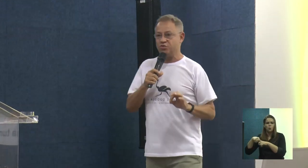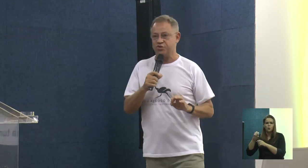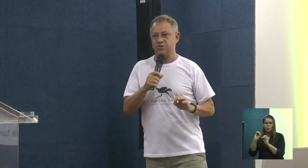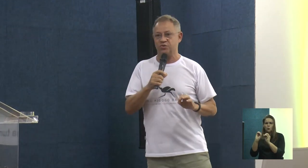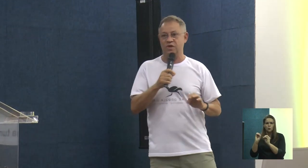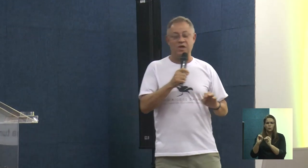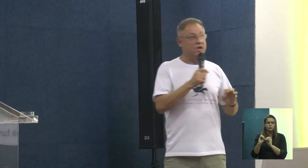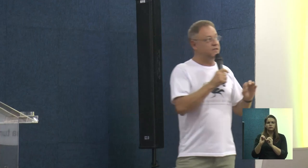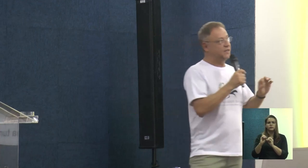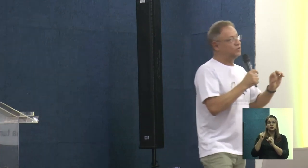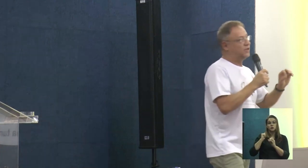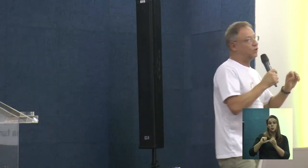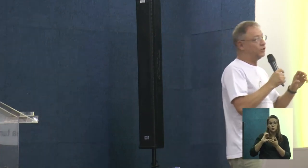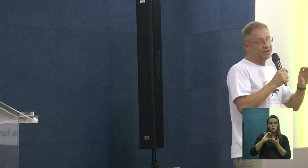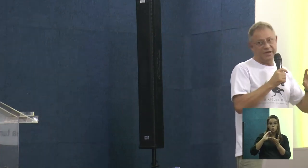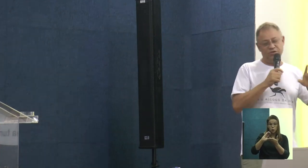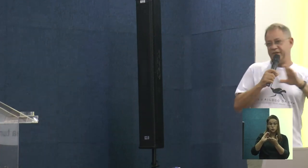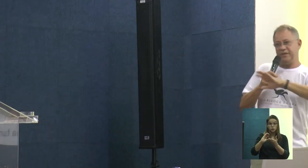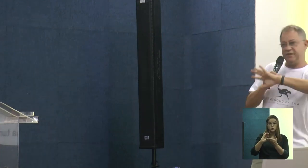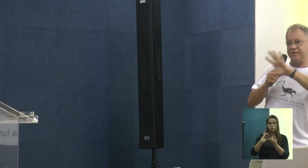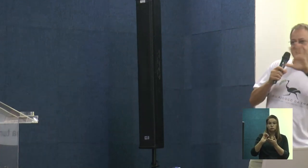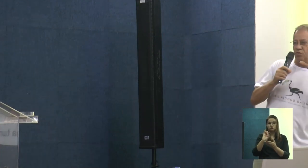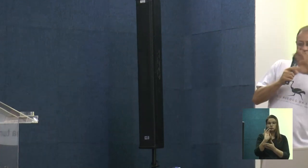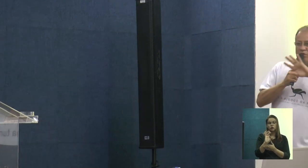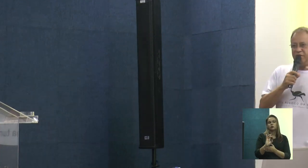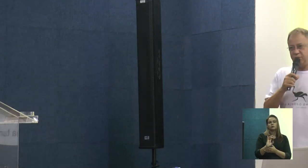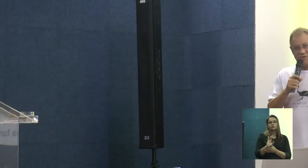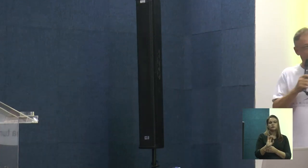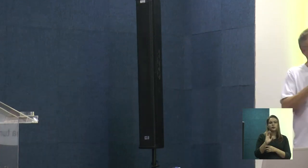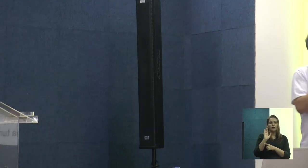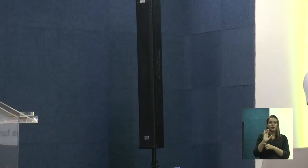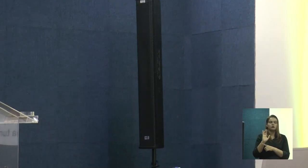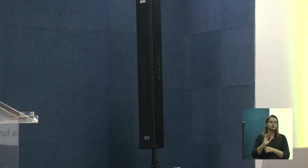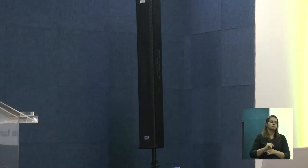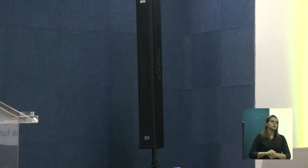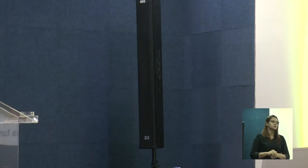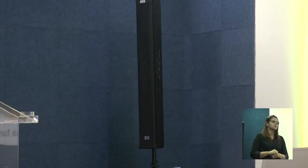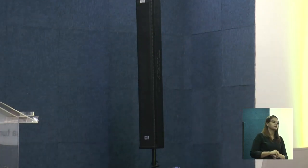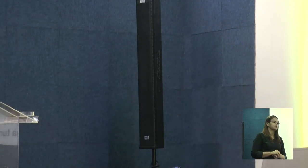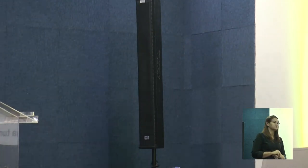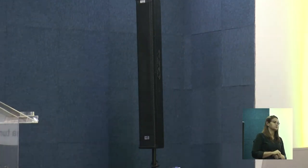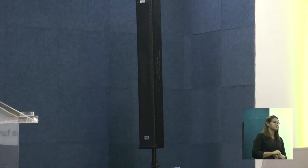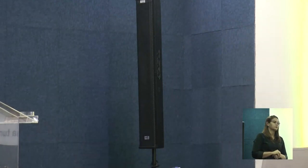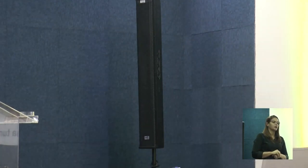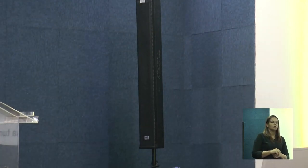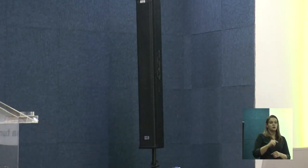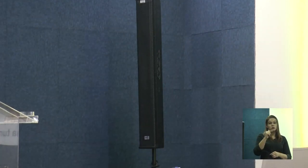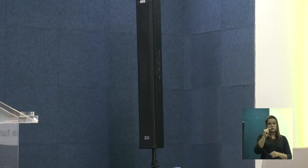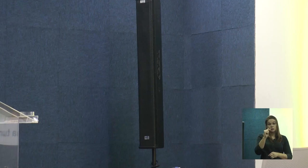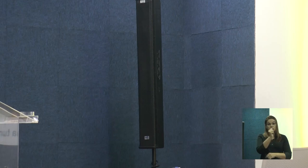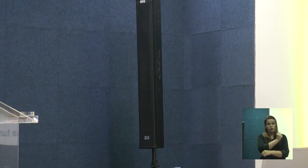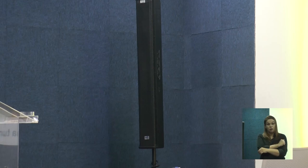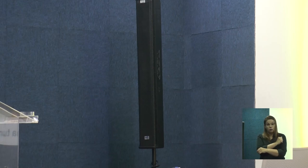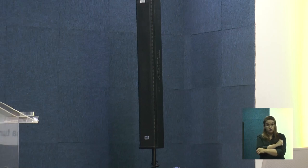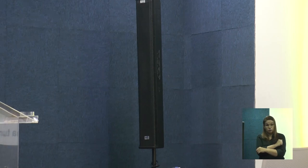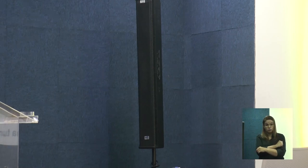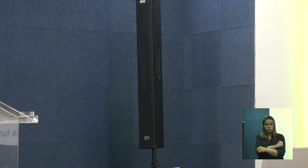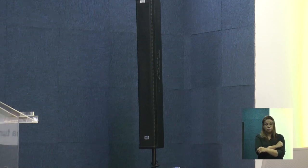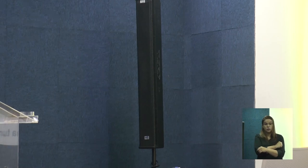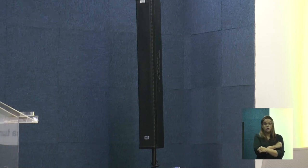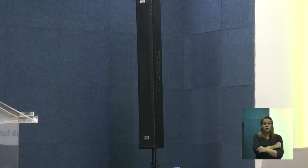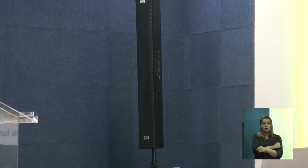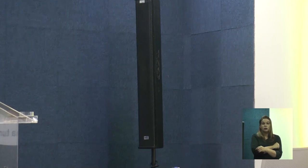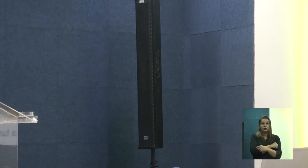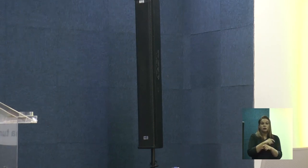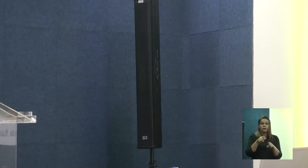e ajuda de custo. Sendo que 80% quase 90% é isso. Sete alunos da UFSB,